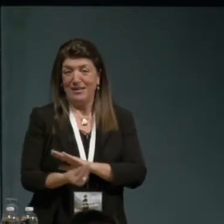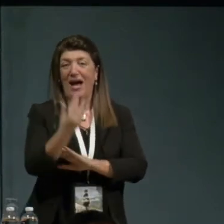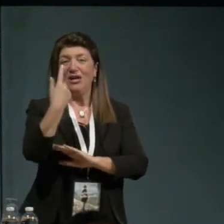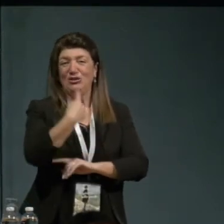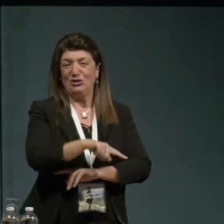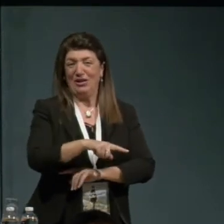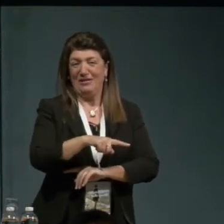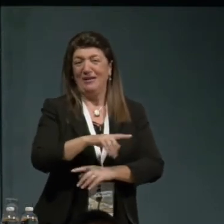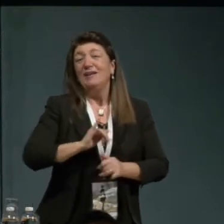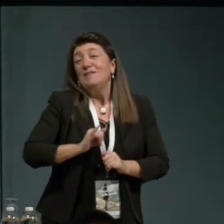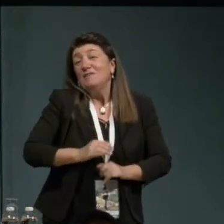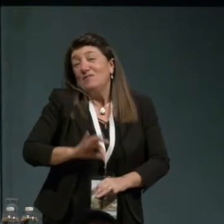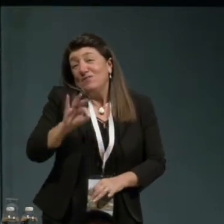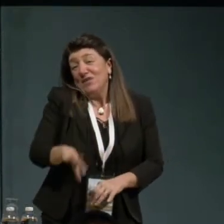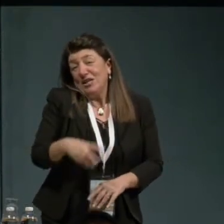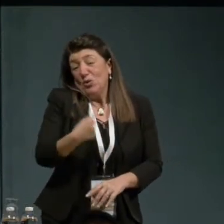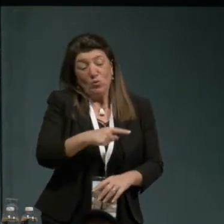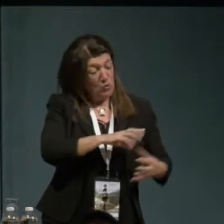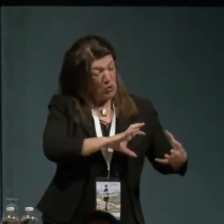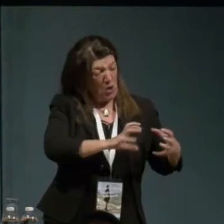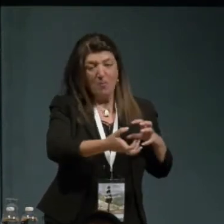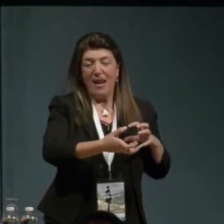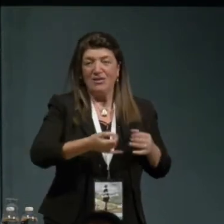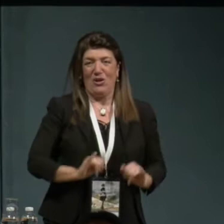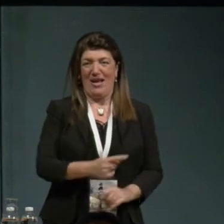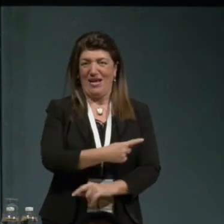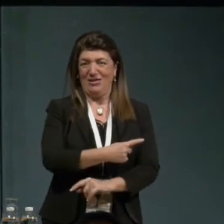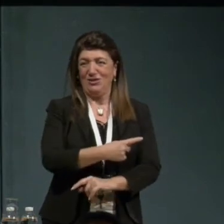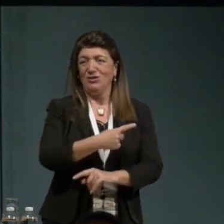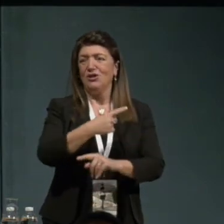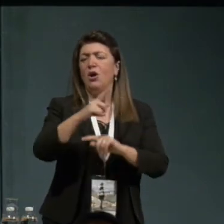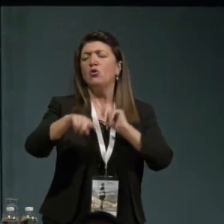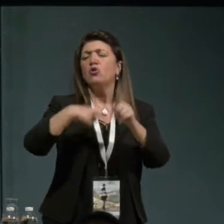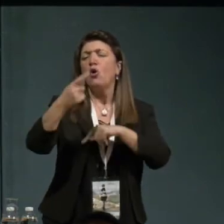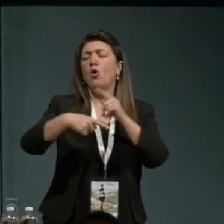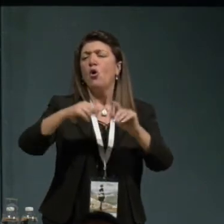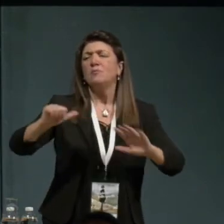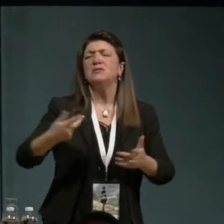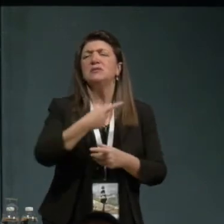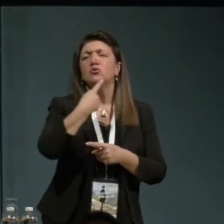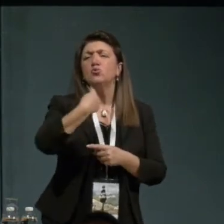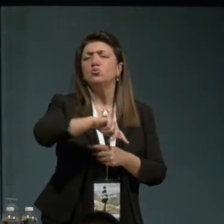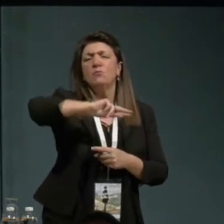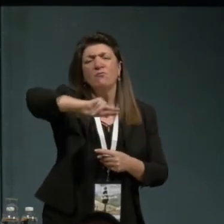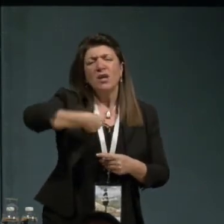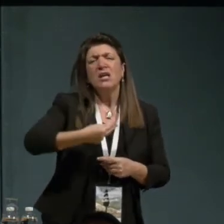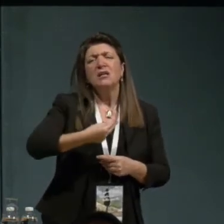dopo aver messo la sua cifra, la sua firma,